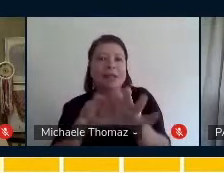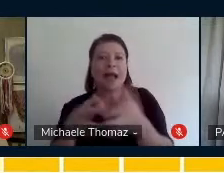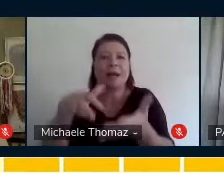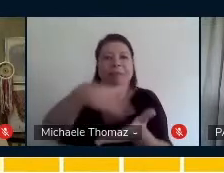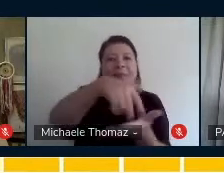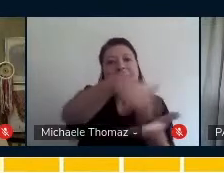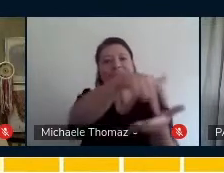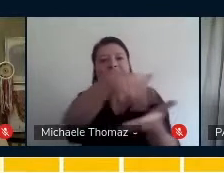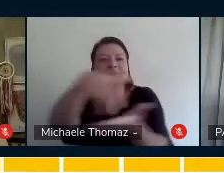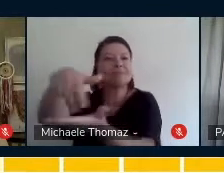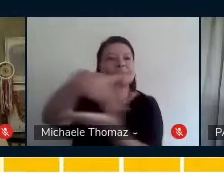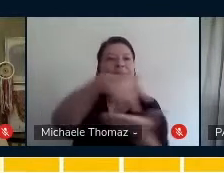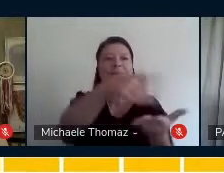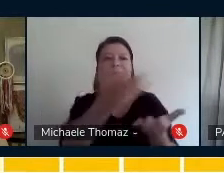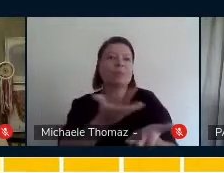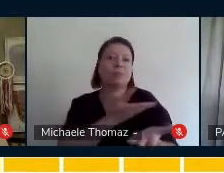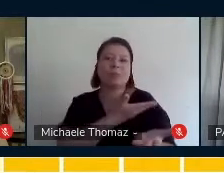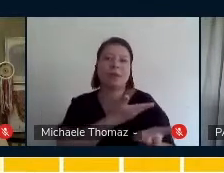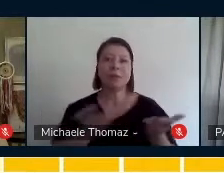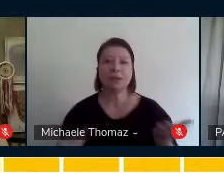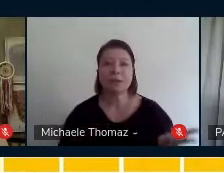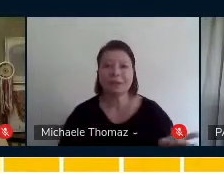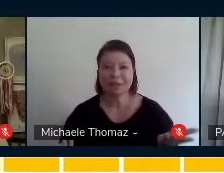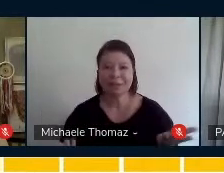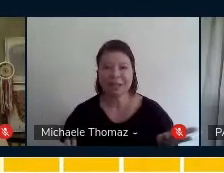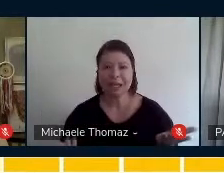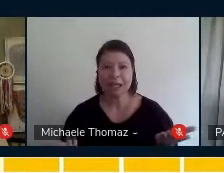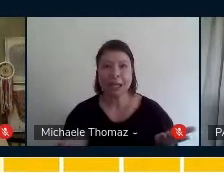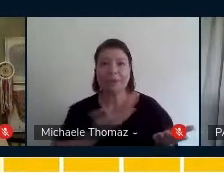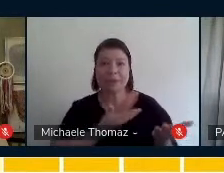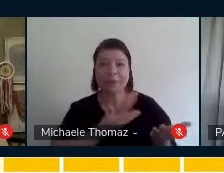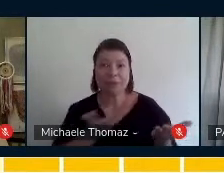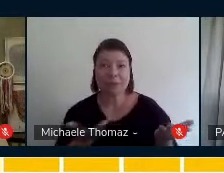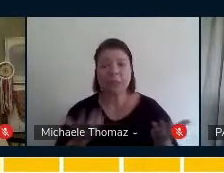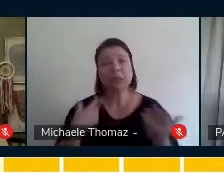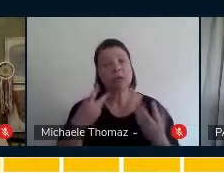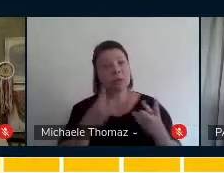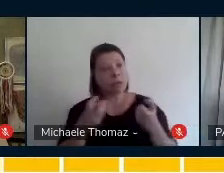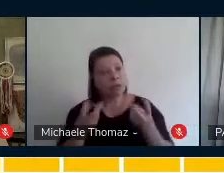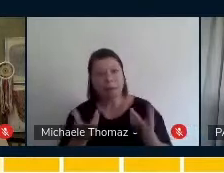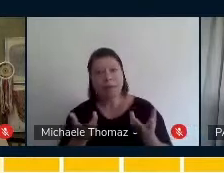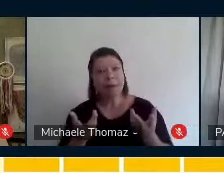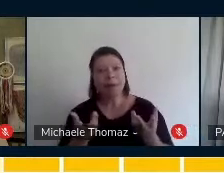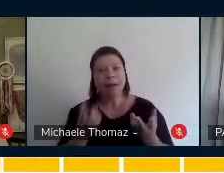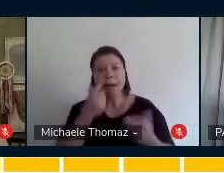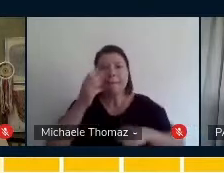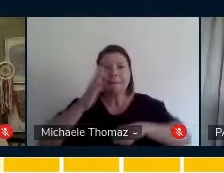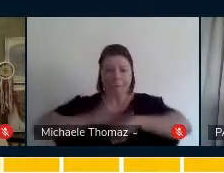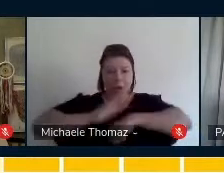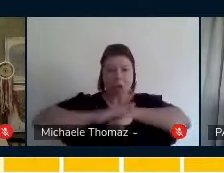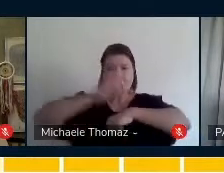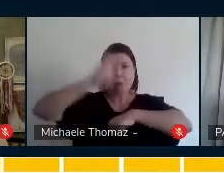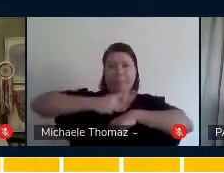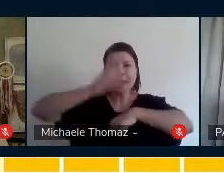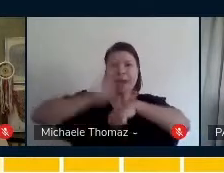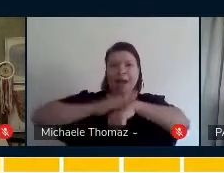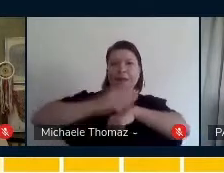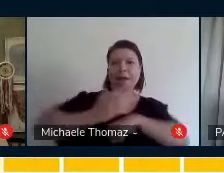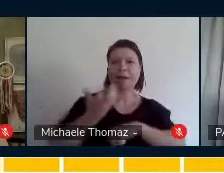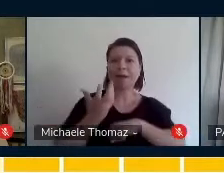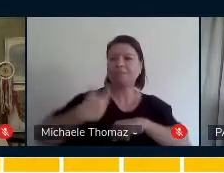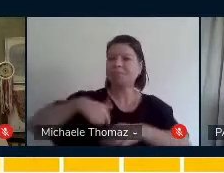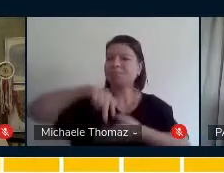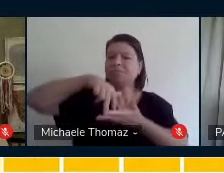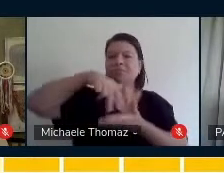isso aqui que está acontecendo comigo. Então, como que a gente percebeu nessa autonomia da expressão musical? Tanto na